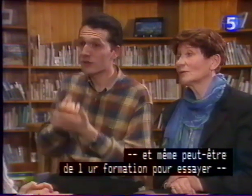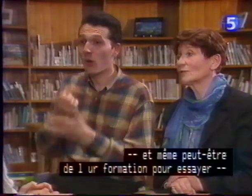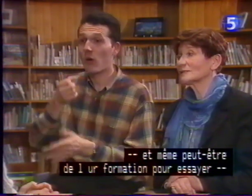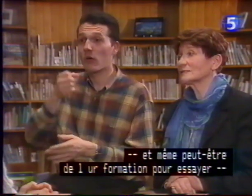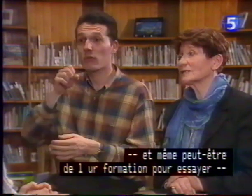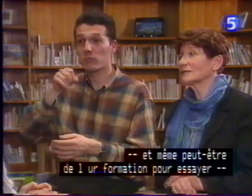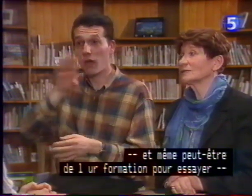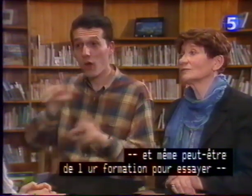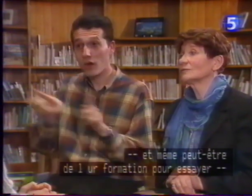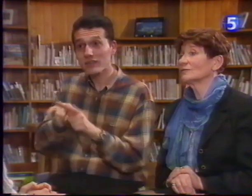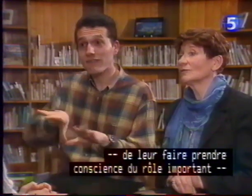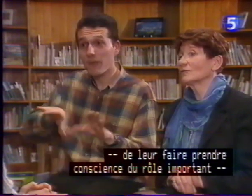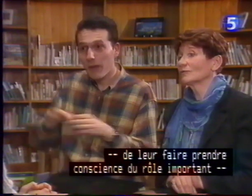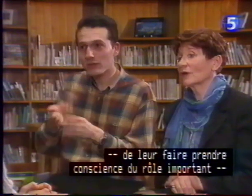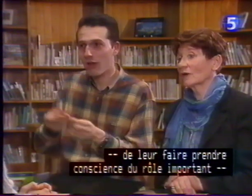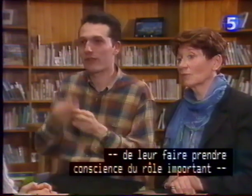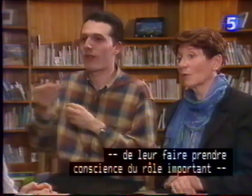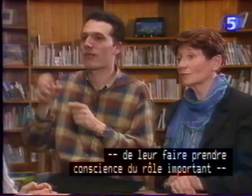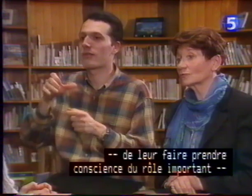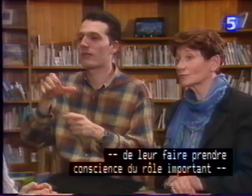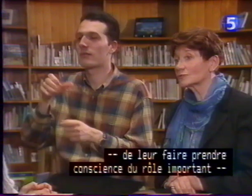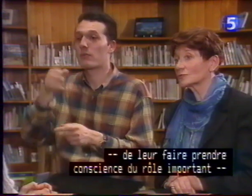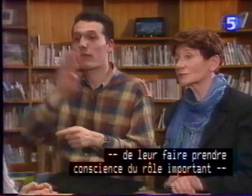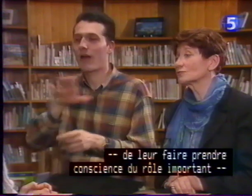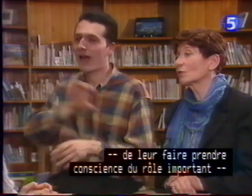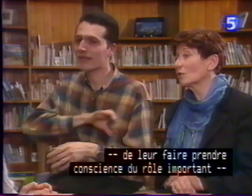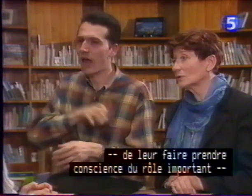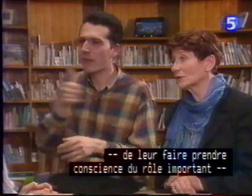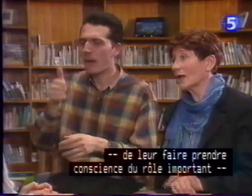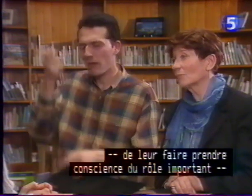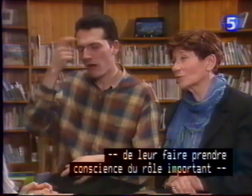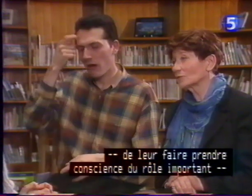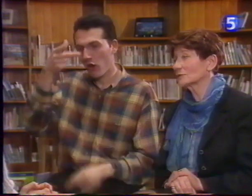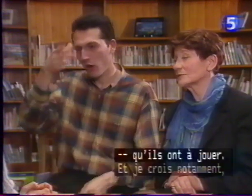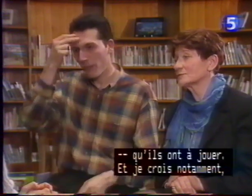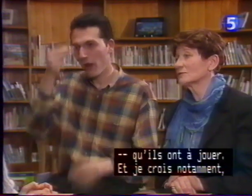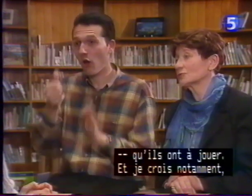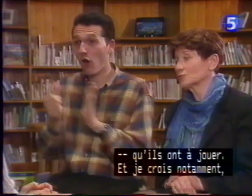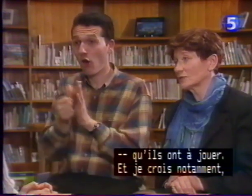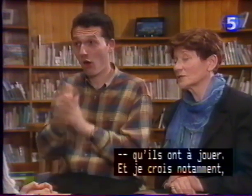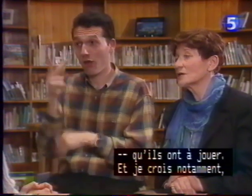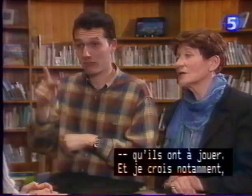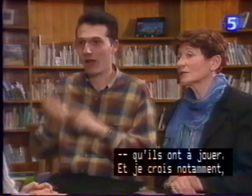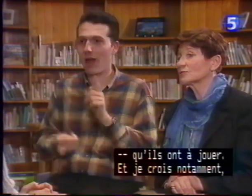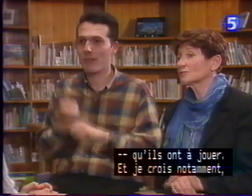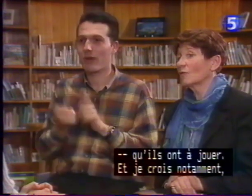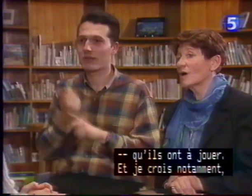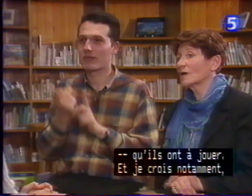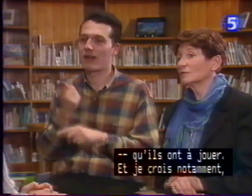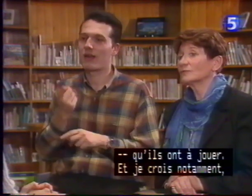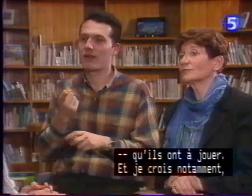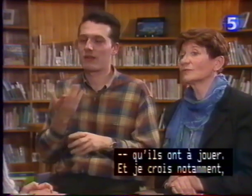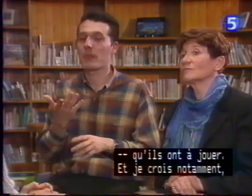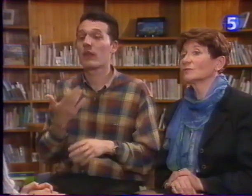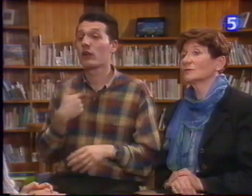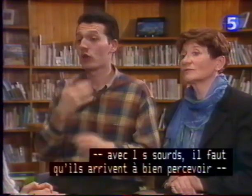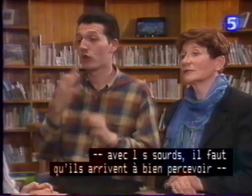essayer de leur faire prendre conscience du rôle important qu'ils ont à jouer. Et je crois, notamment avec les